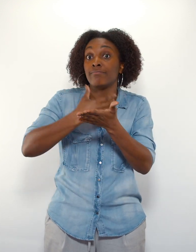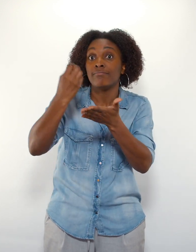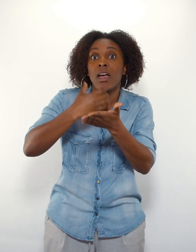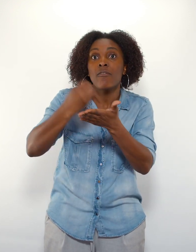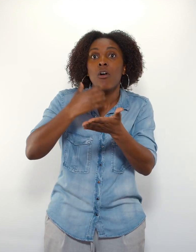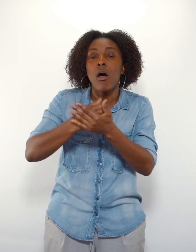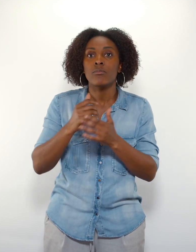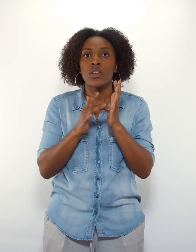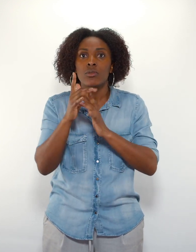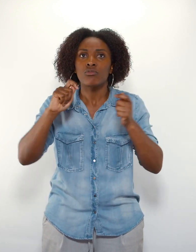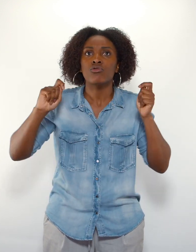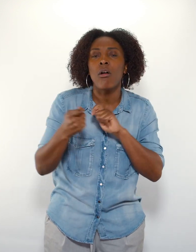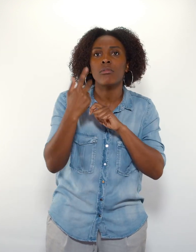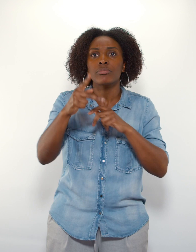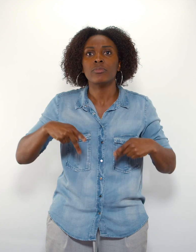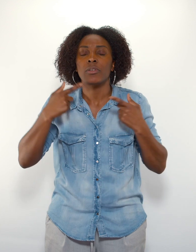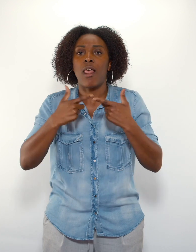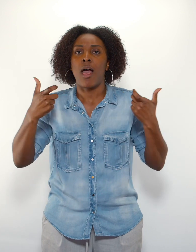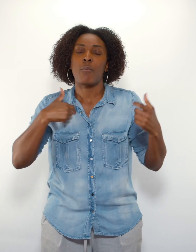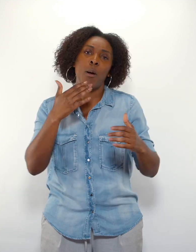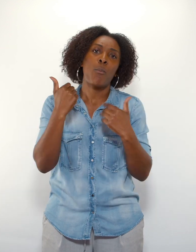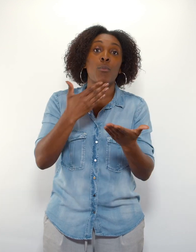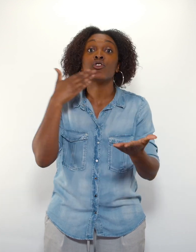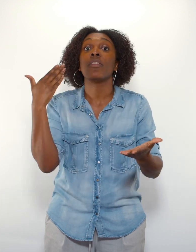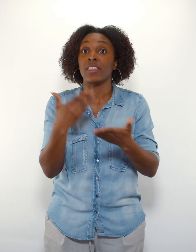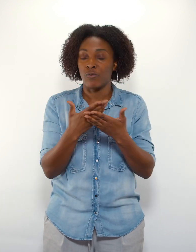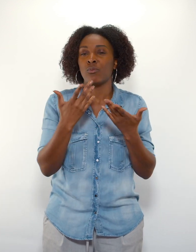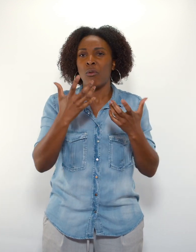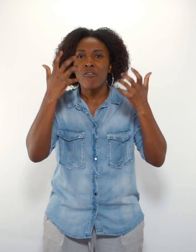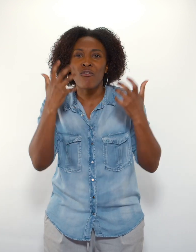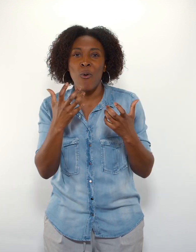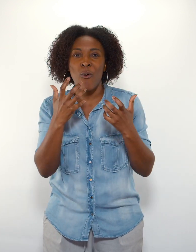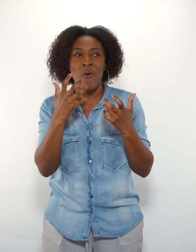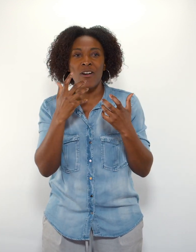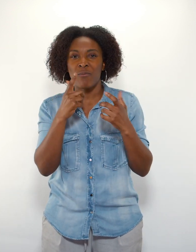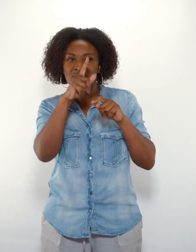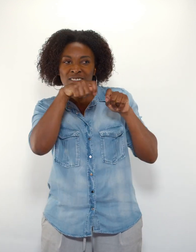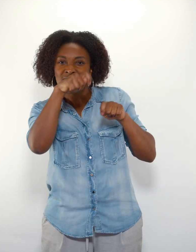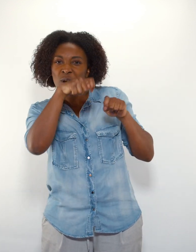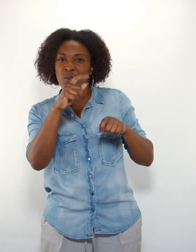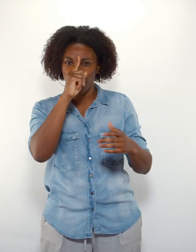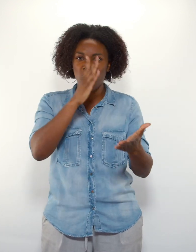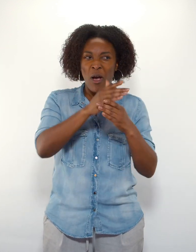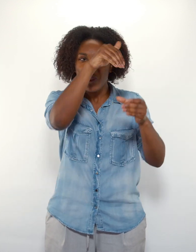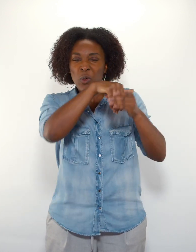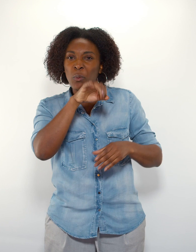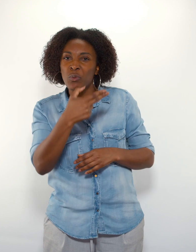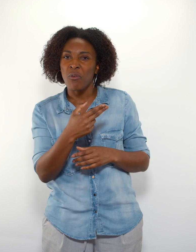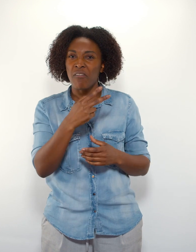Jésus avait fait pour lui. Je lui ai proposé un rendez-vous, et dans mon cœur, je voulais jauger sa foi, car je voulais voir si,